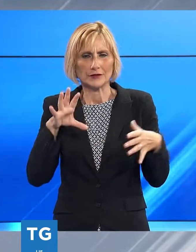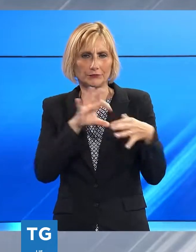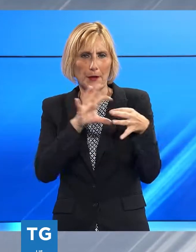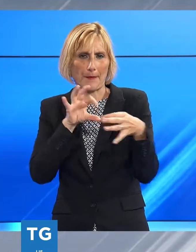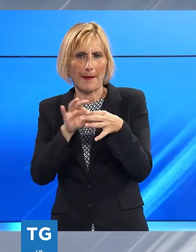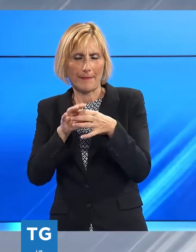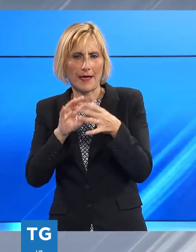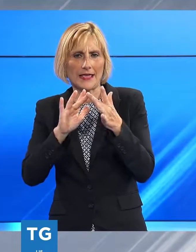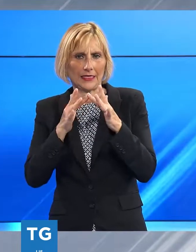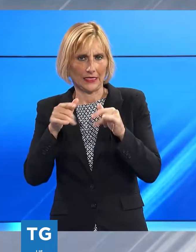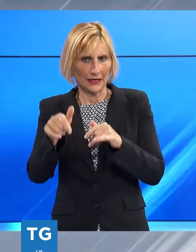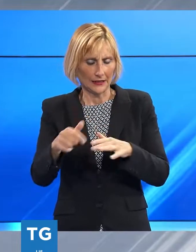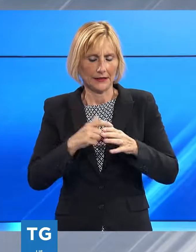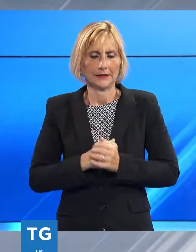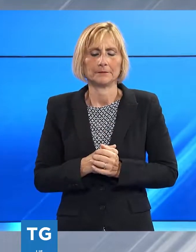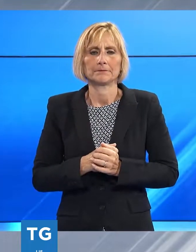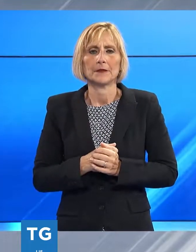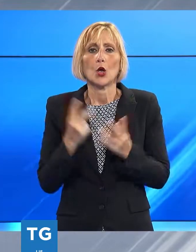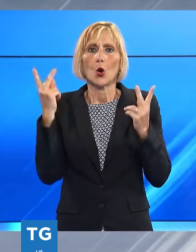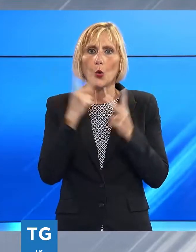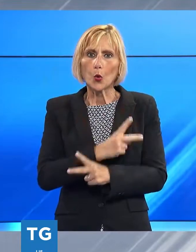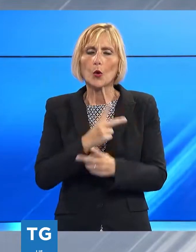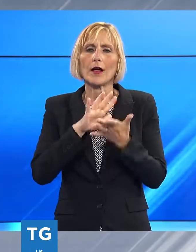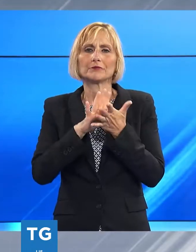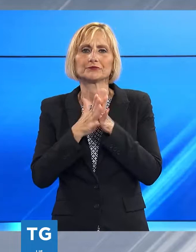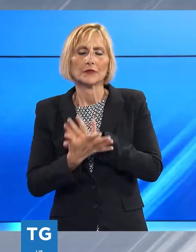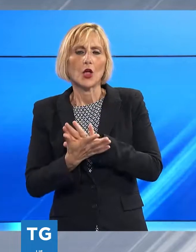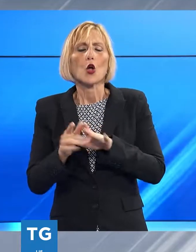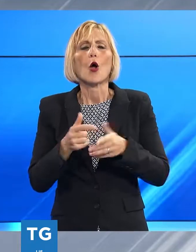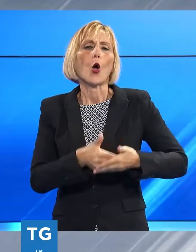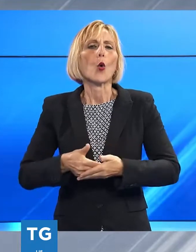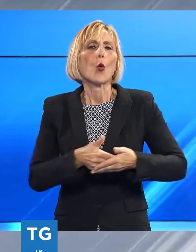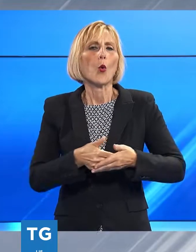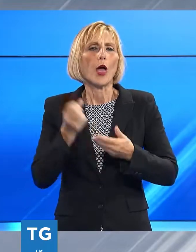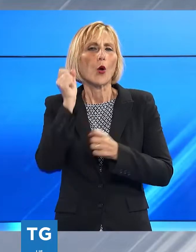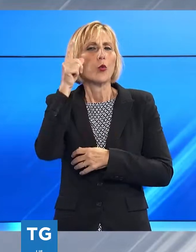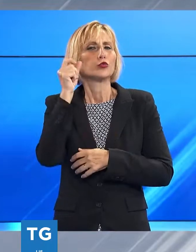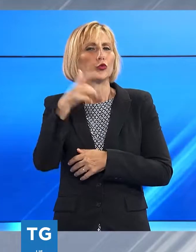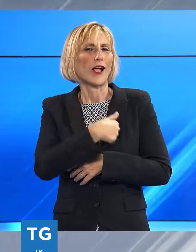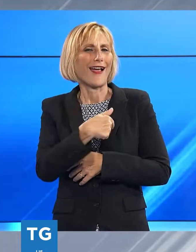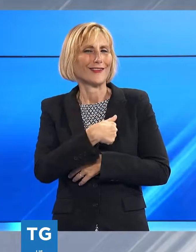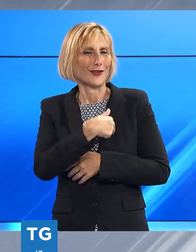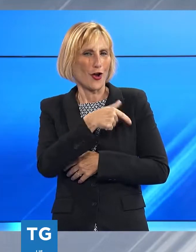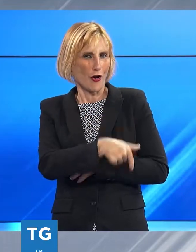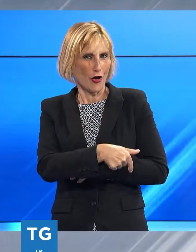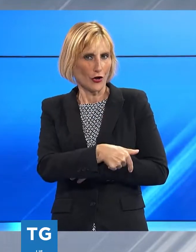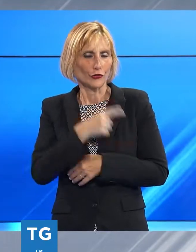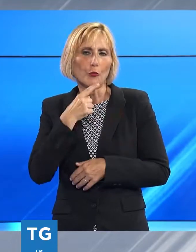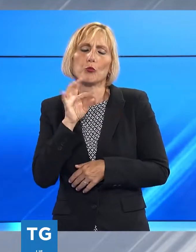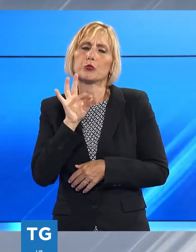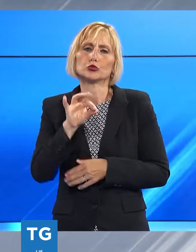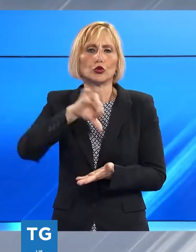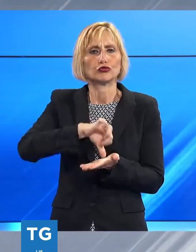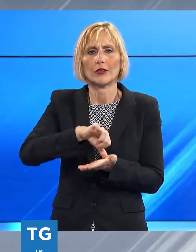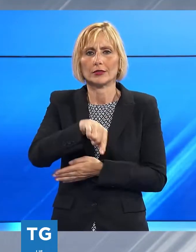diventata un po' la culla della moderna cultura cardiologica internazionale gli argomenti da trattare sono tanti